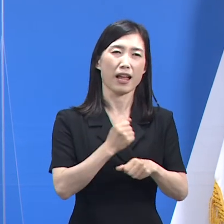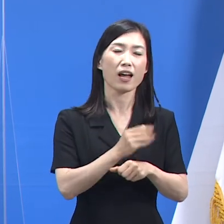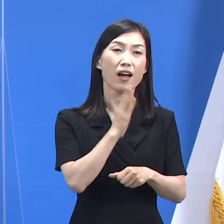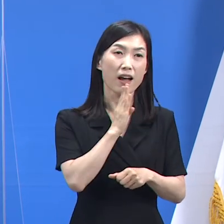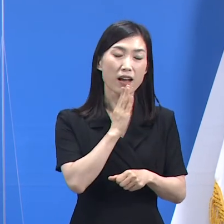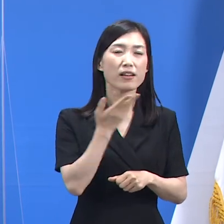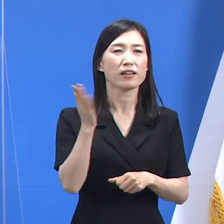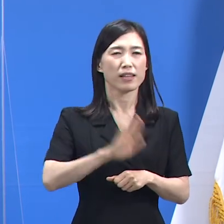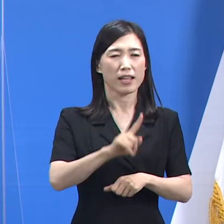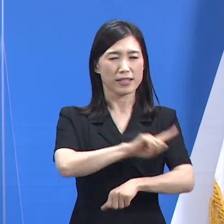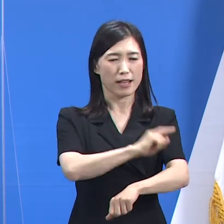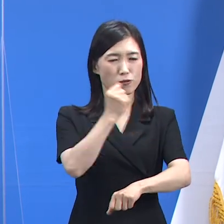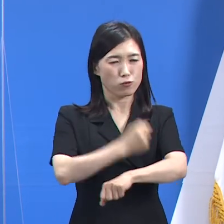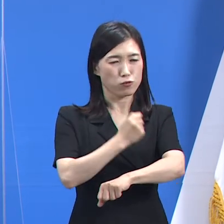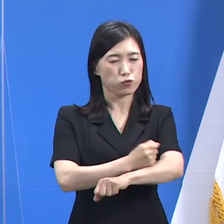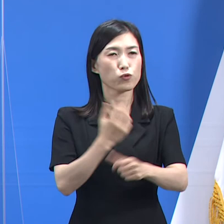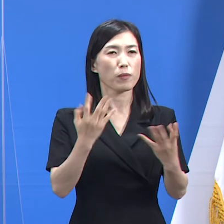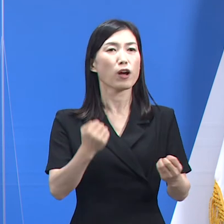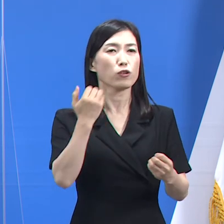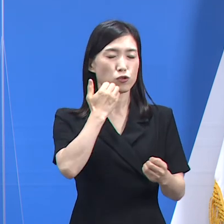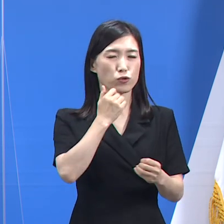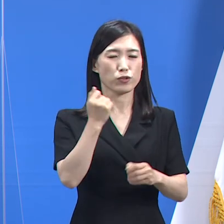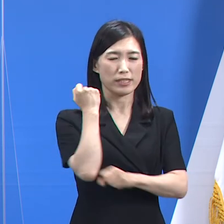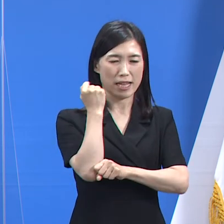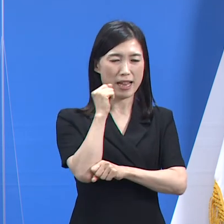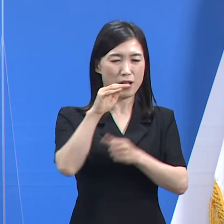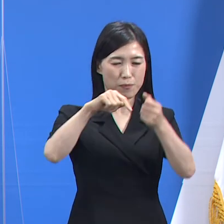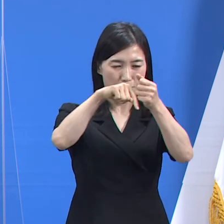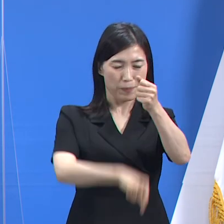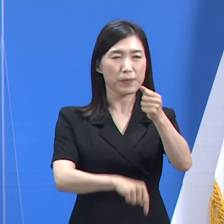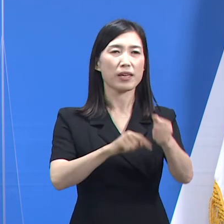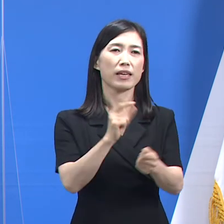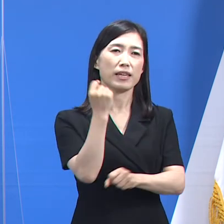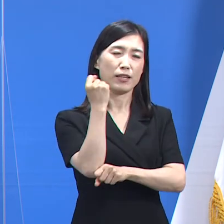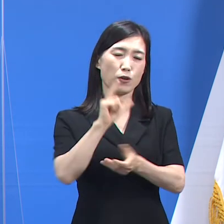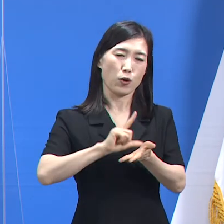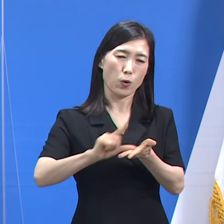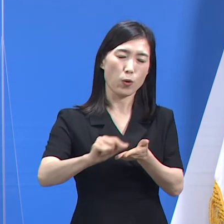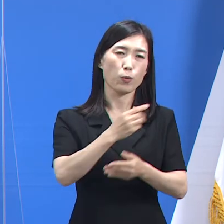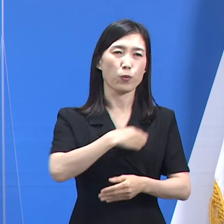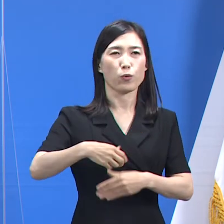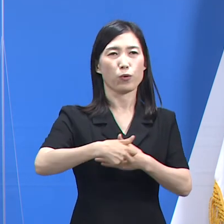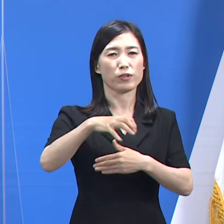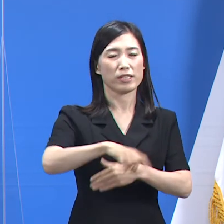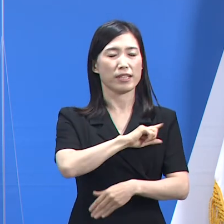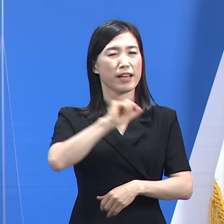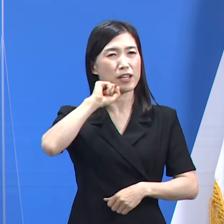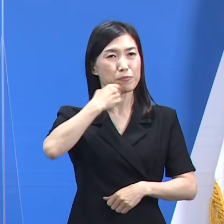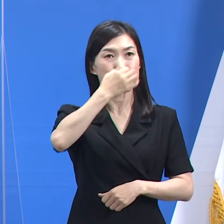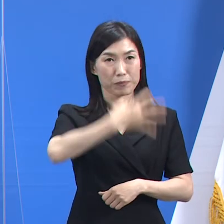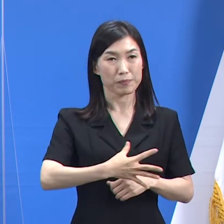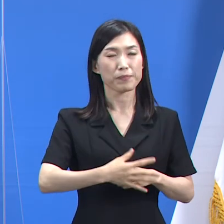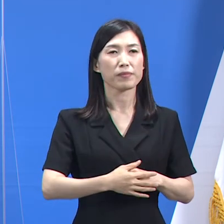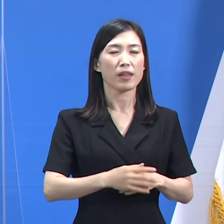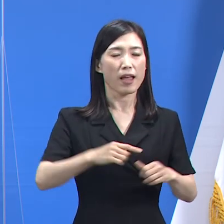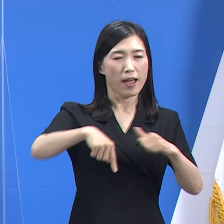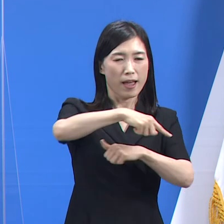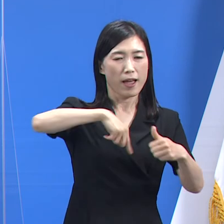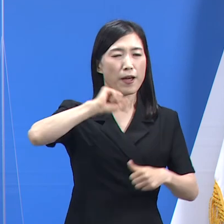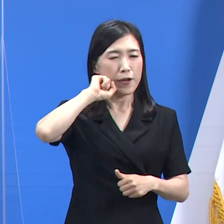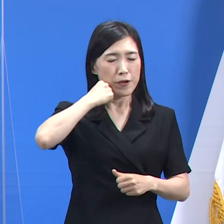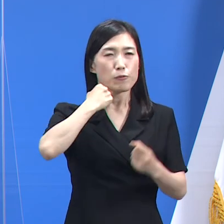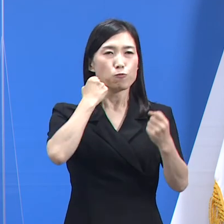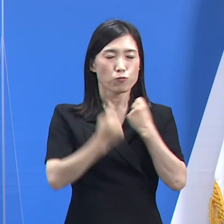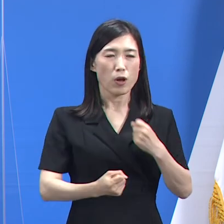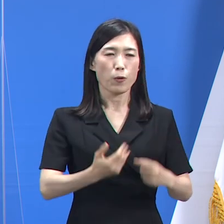가장 분투하는 곳은 기초지자체 현장입니다. 어려운 조건에서도 현장 최일선에서 묵묵히